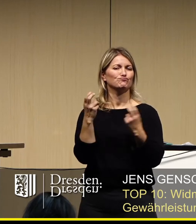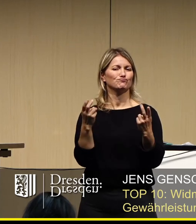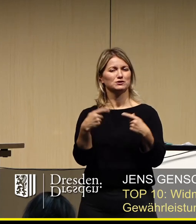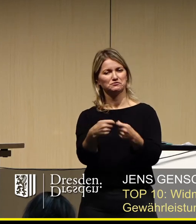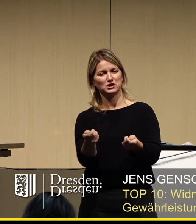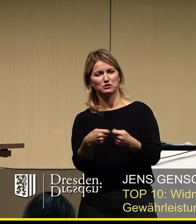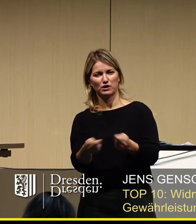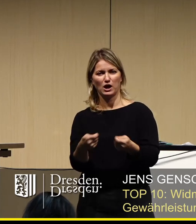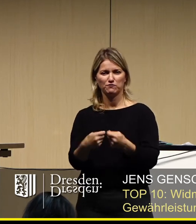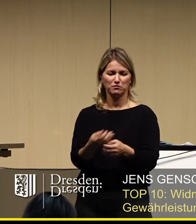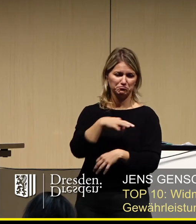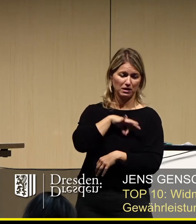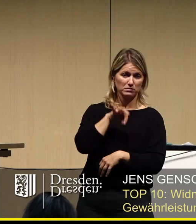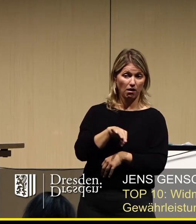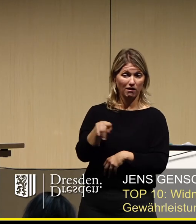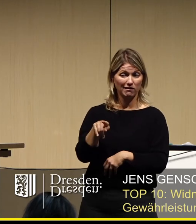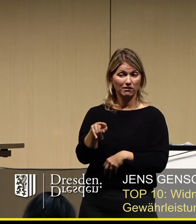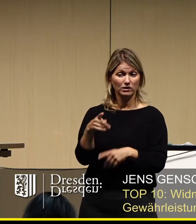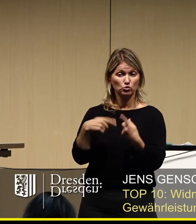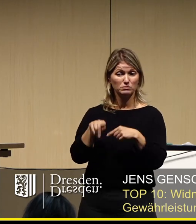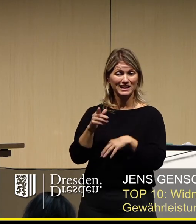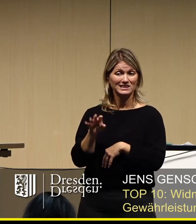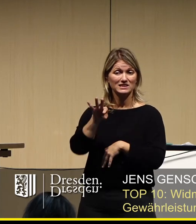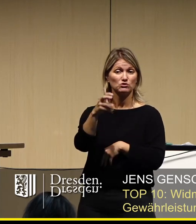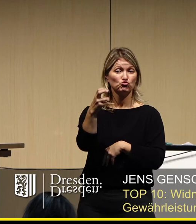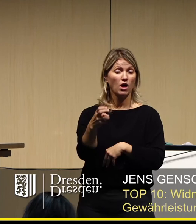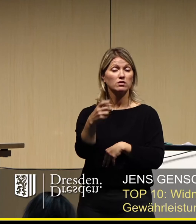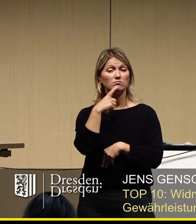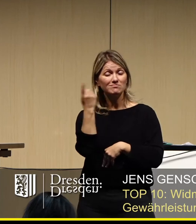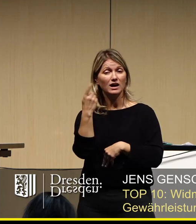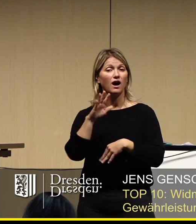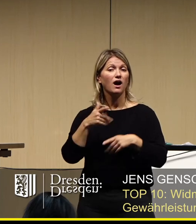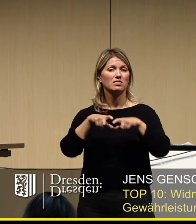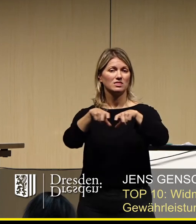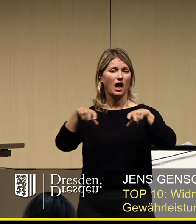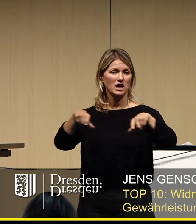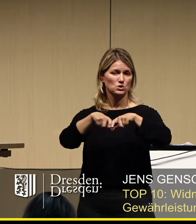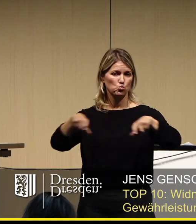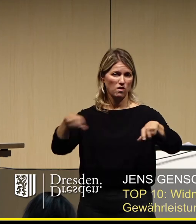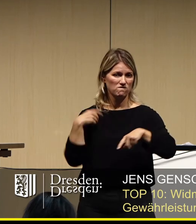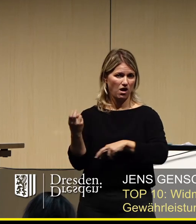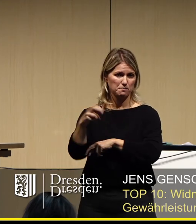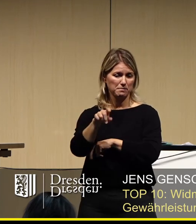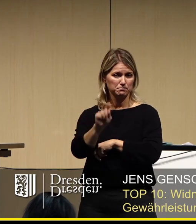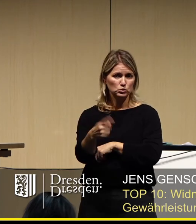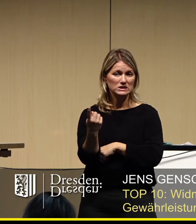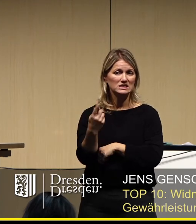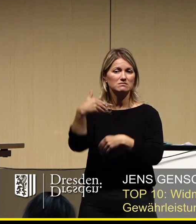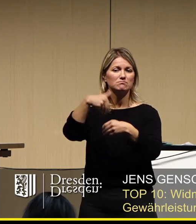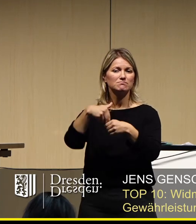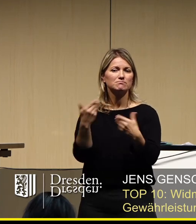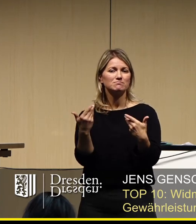die Möglichkeit bekommt, am Terrassenufer seinen Stand oder sein Fahrgeschäft aufzubauen. Dort ist eine gewisse